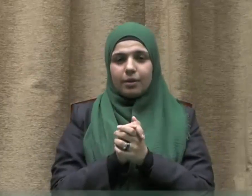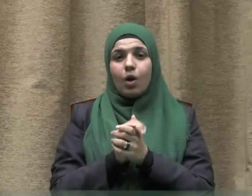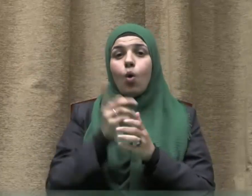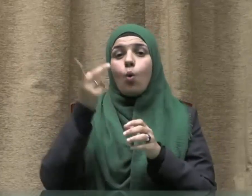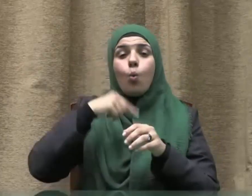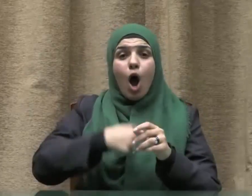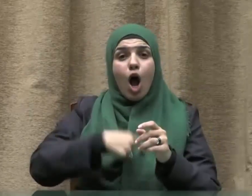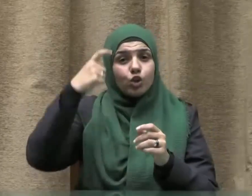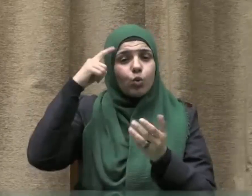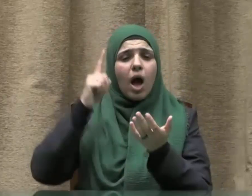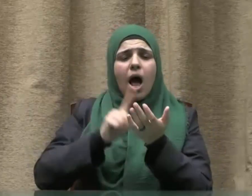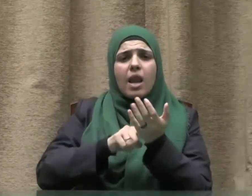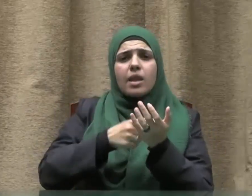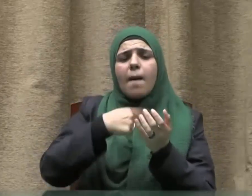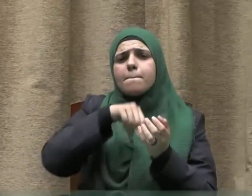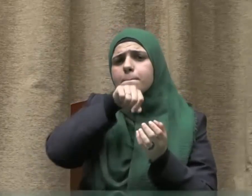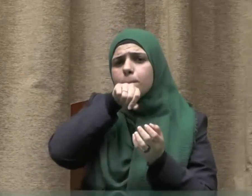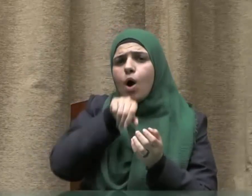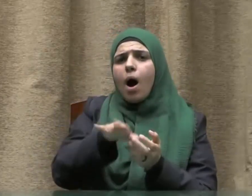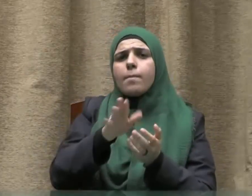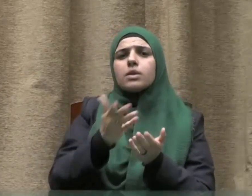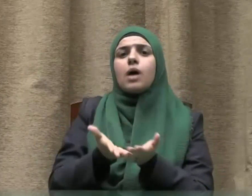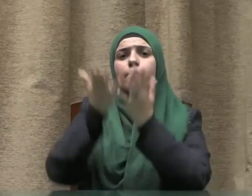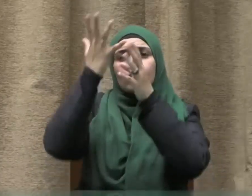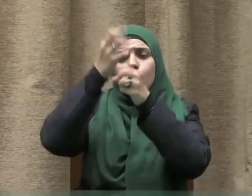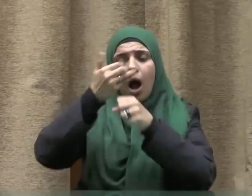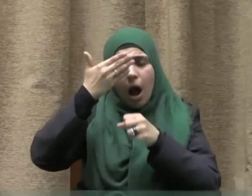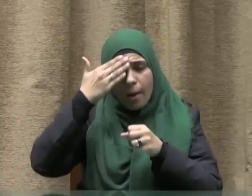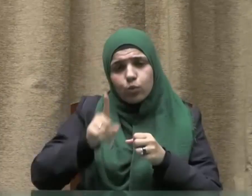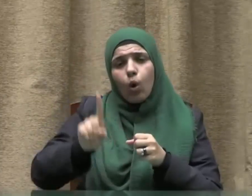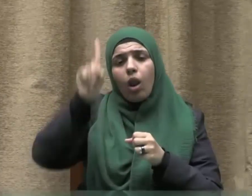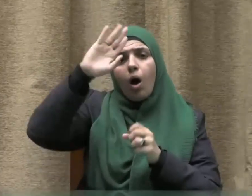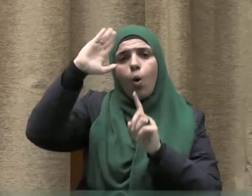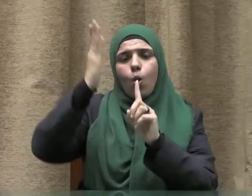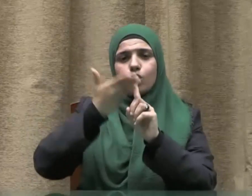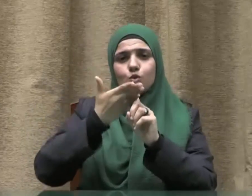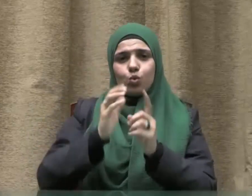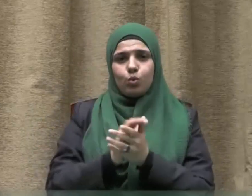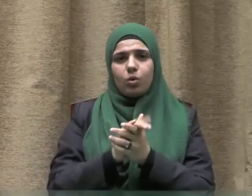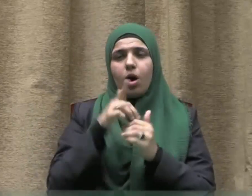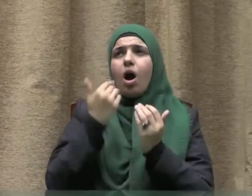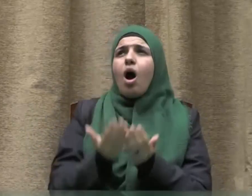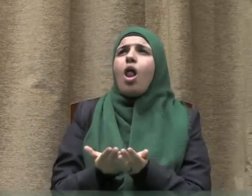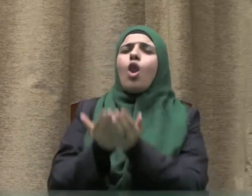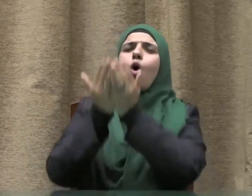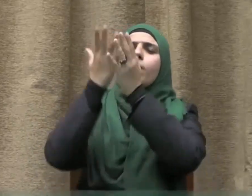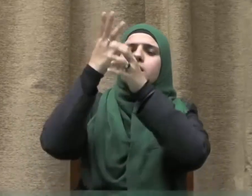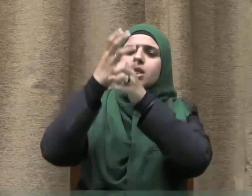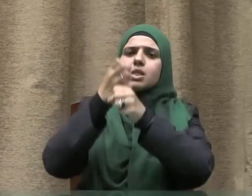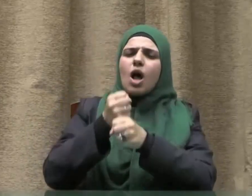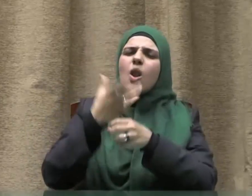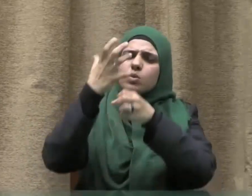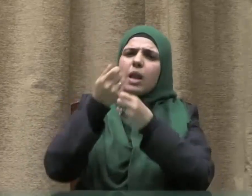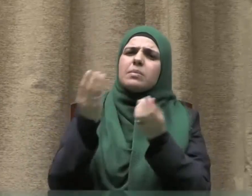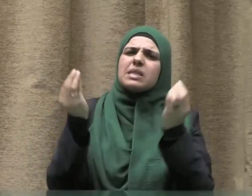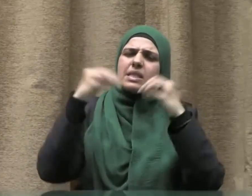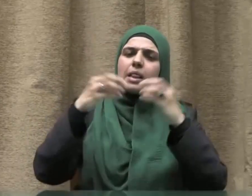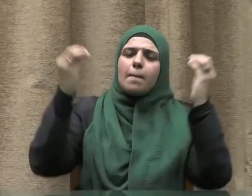وأشهد أن سيدنا ونبينا محمدا عبده ورسوله اللهم صل وسلم وبارك